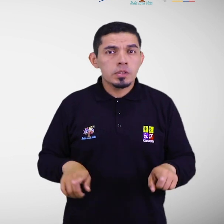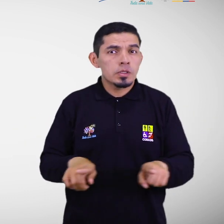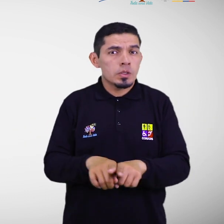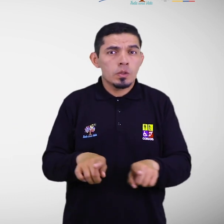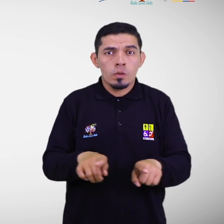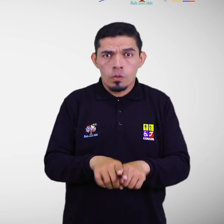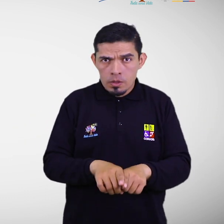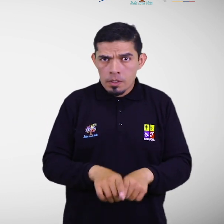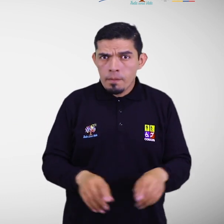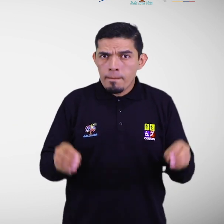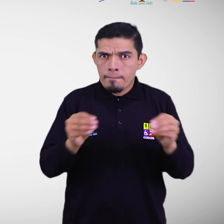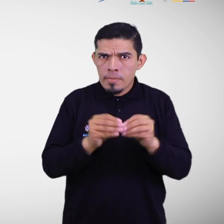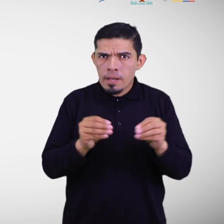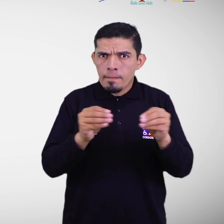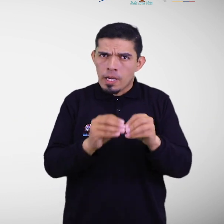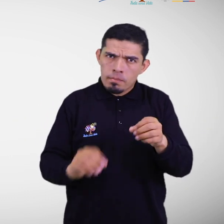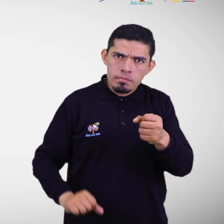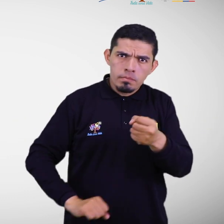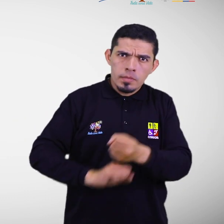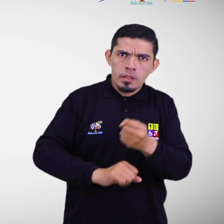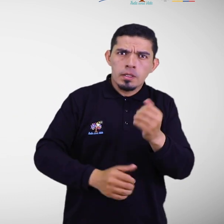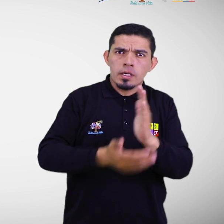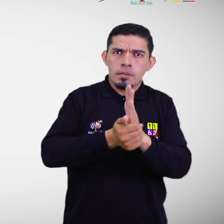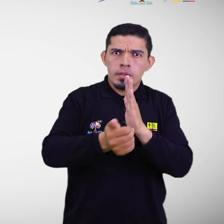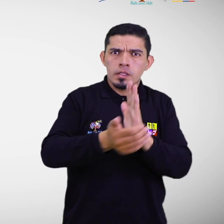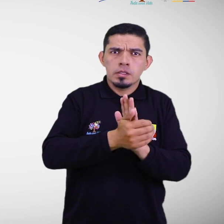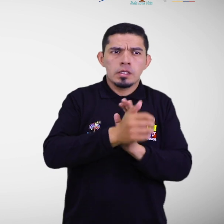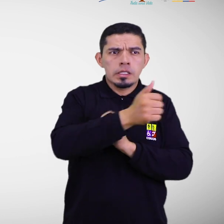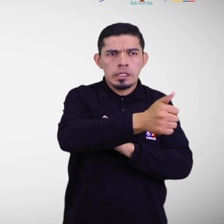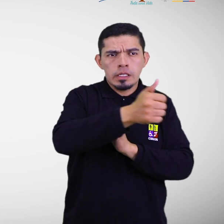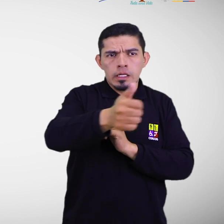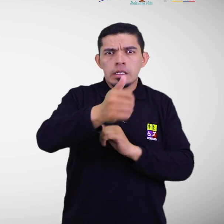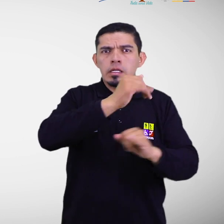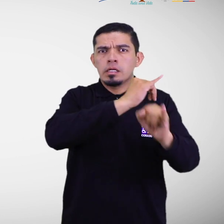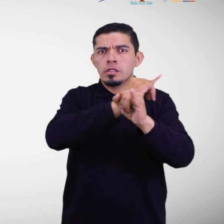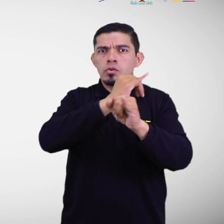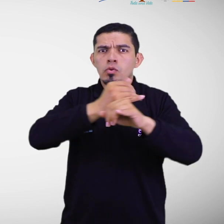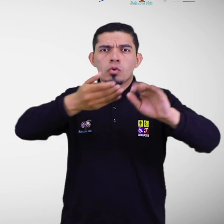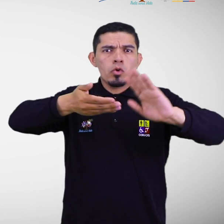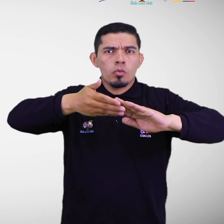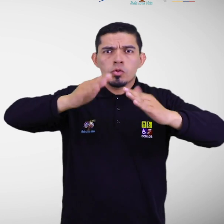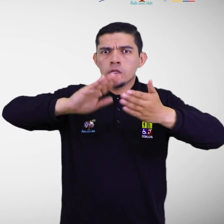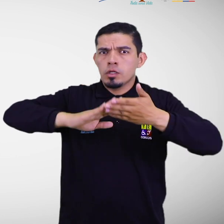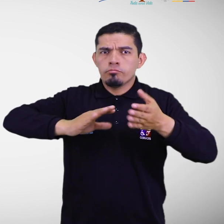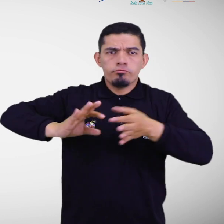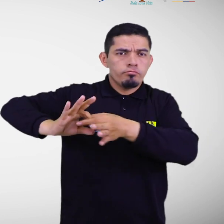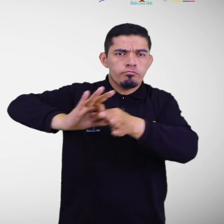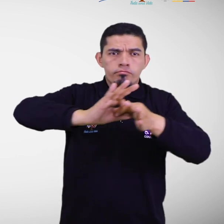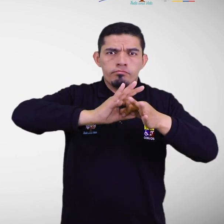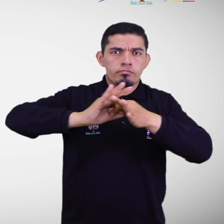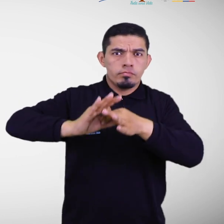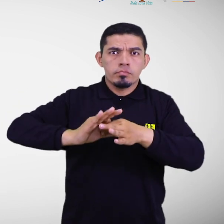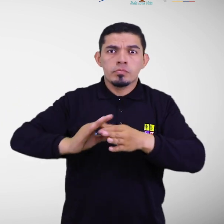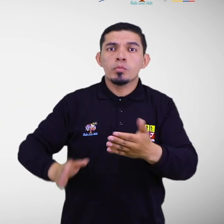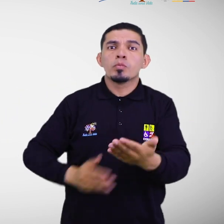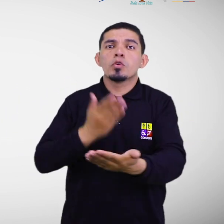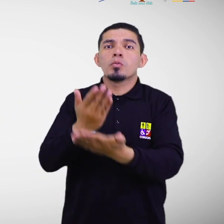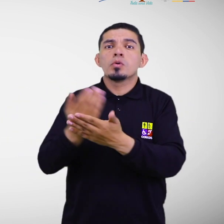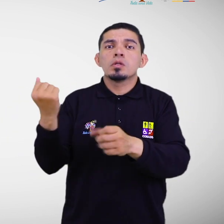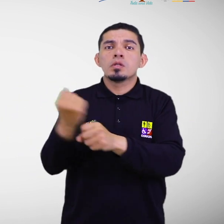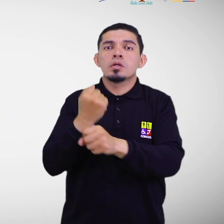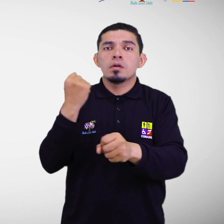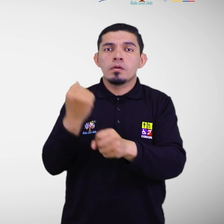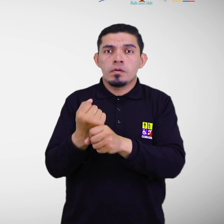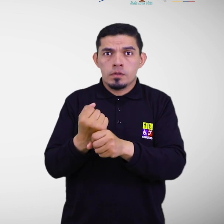desarrollando ello reforzando las capacidades institucionales y comunitarias. Propuestas de trabajo coordinado entre el